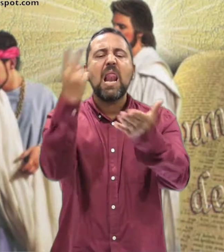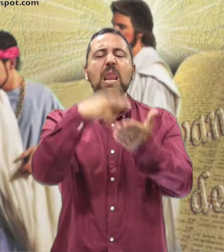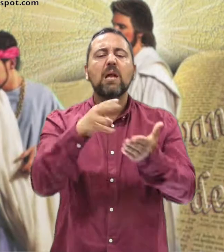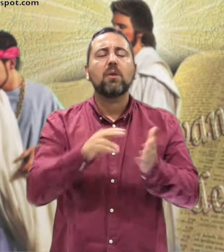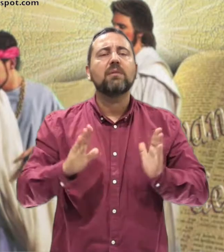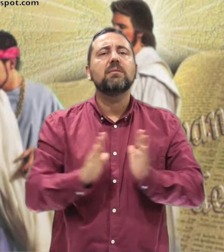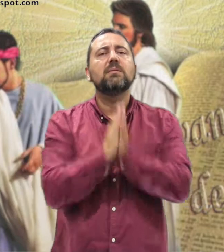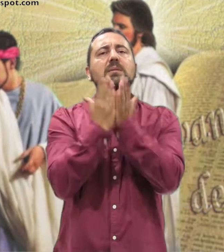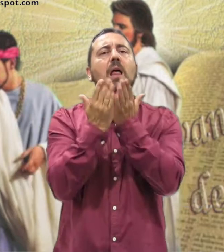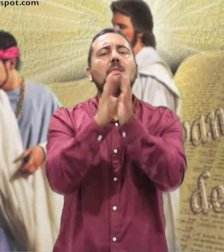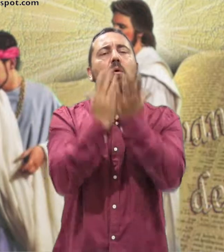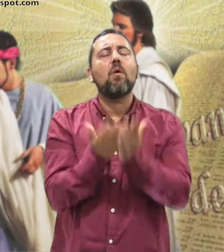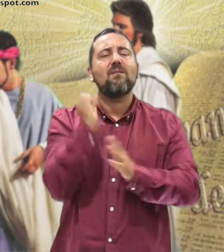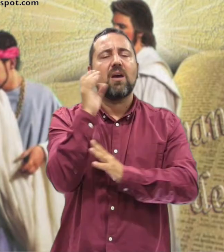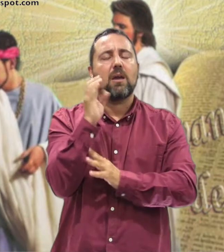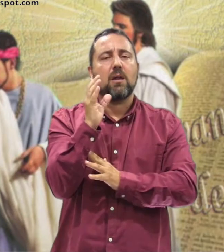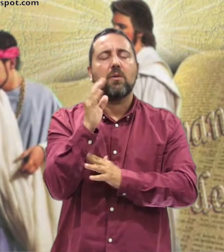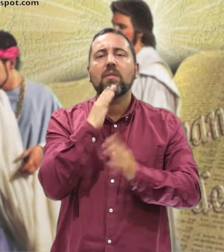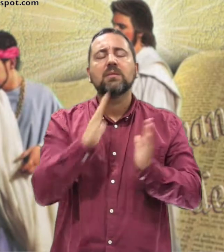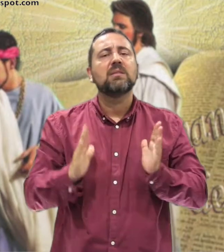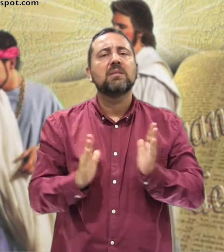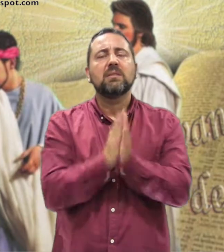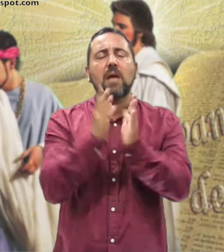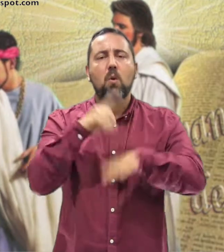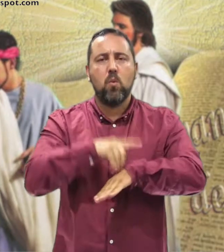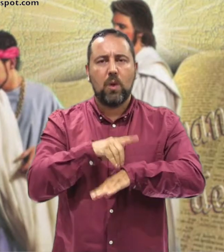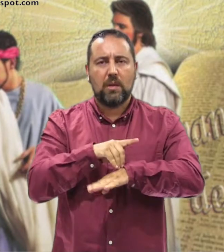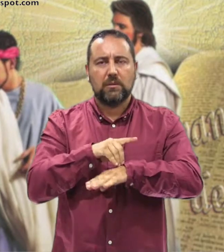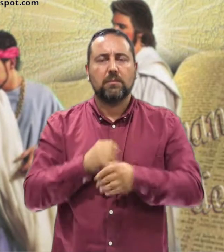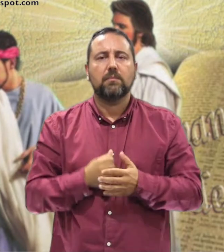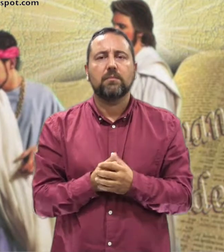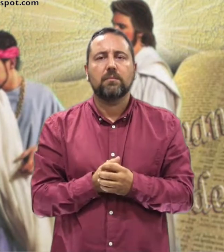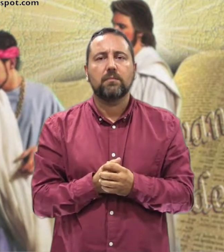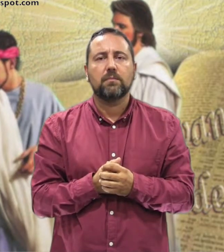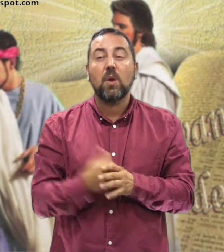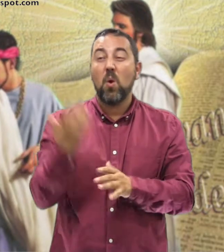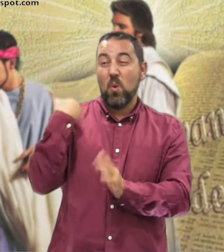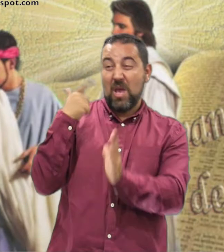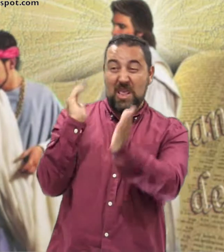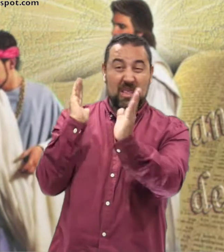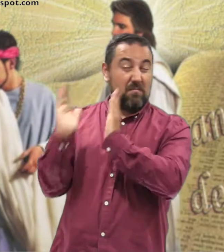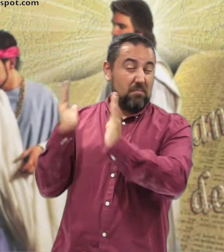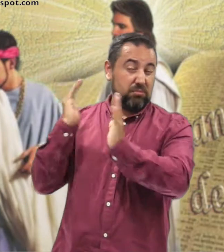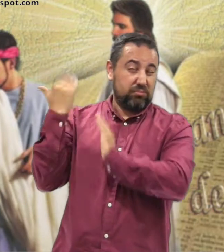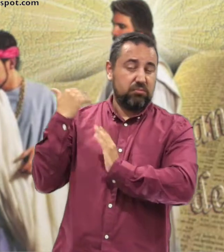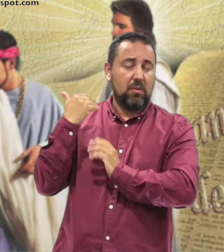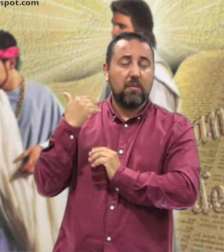Lectura Del santo evangelio Según San Lucas En aquel